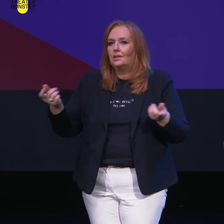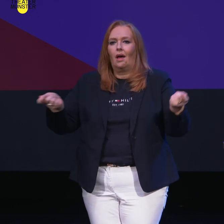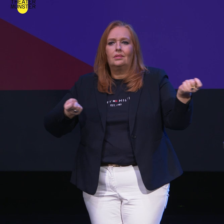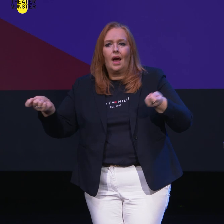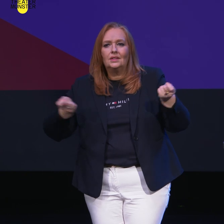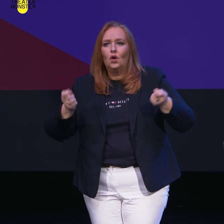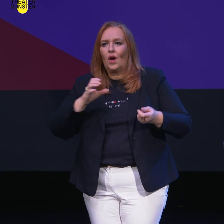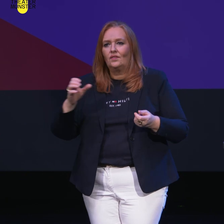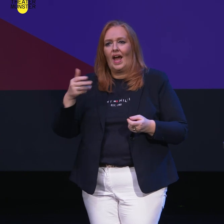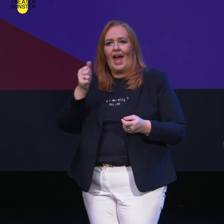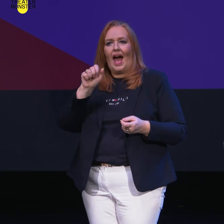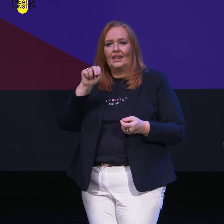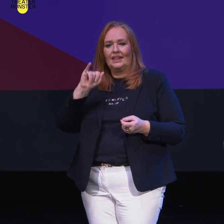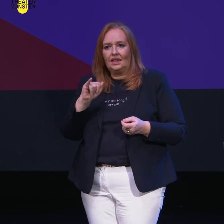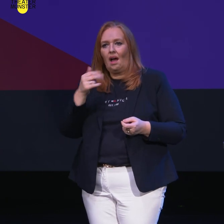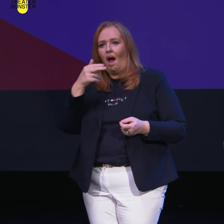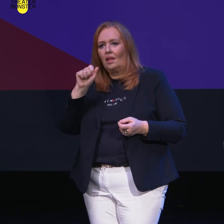Choregrafin Ernie Hanauer.